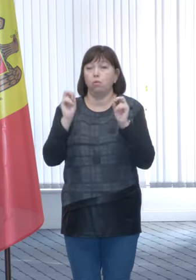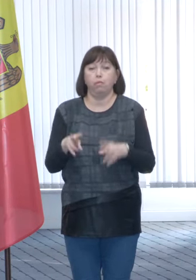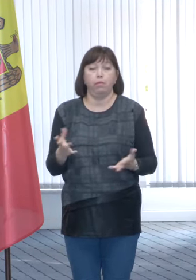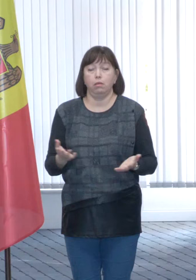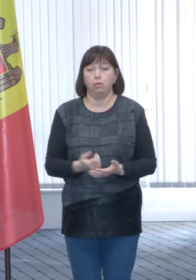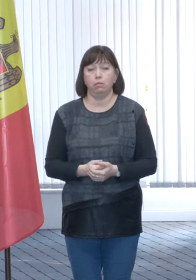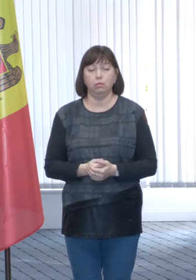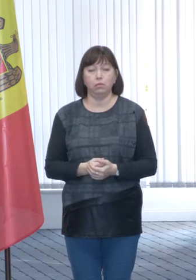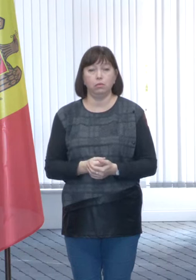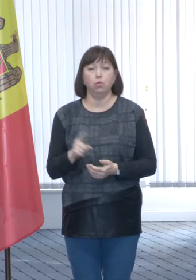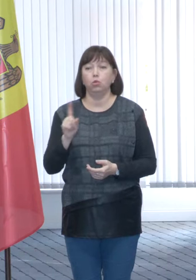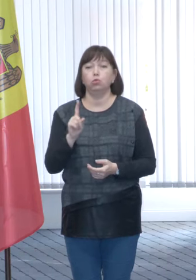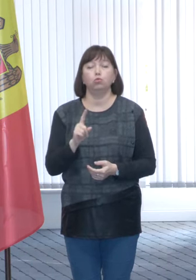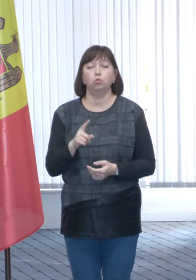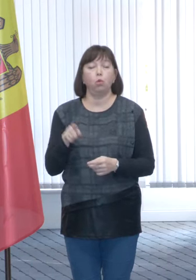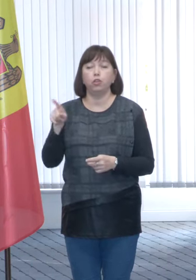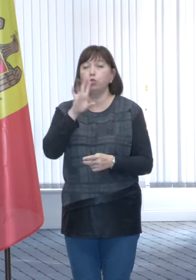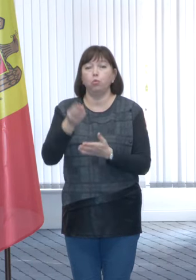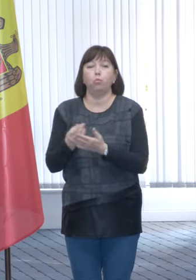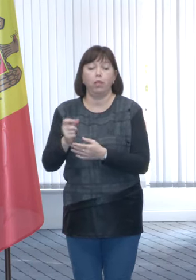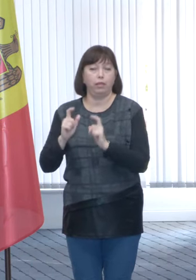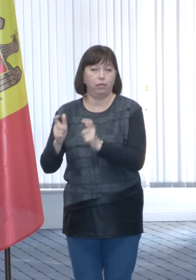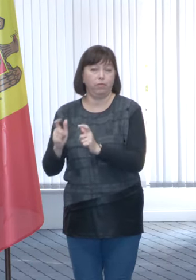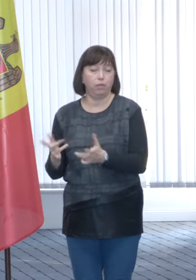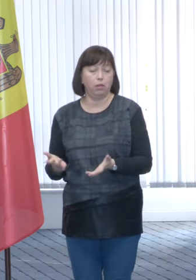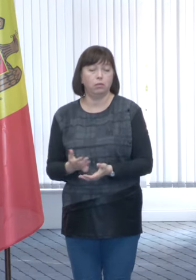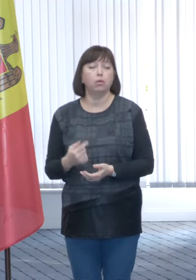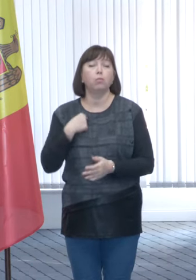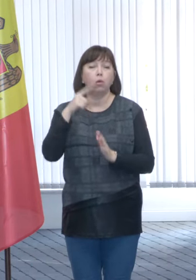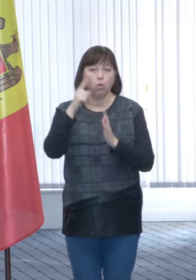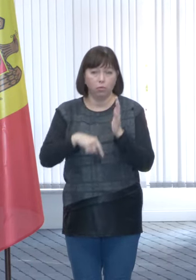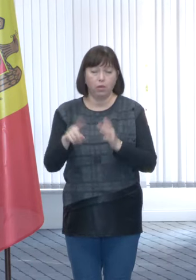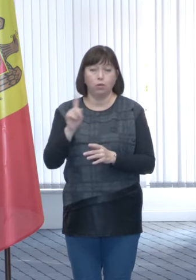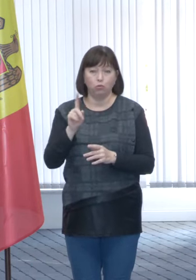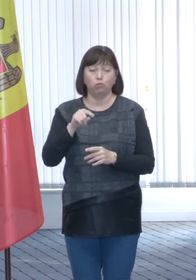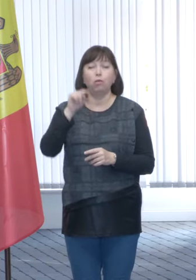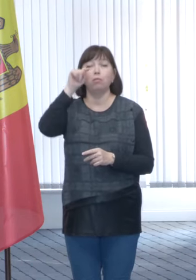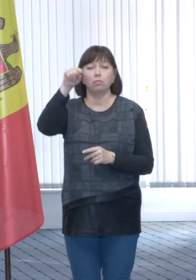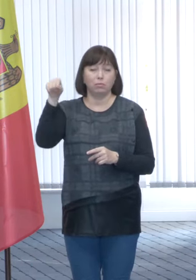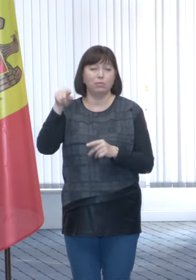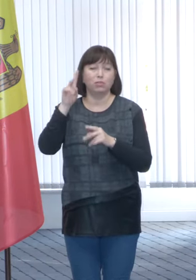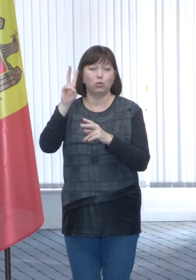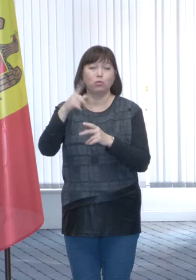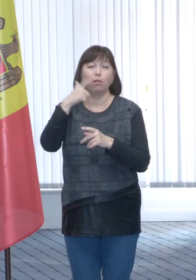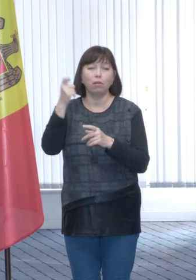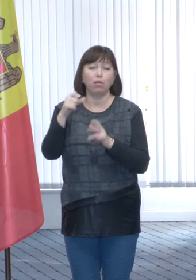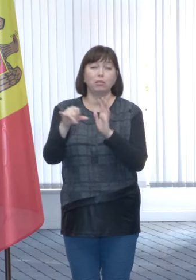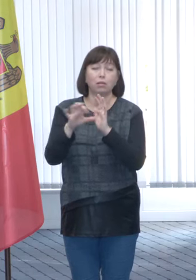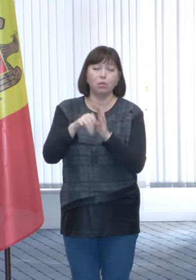că nu vor achita cu siguranță și furnizorii de energie au instrumentariul